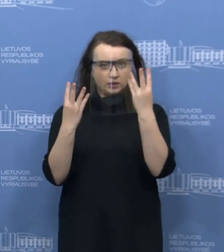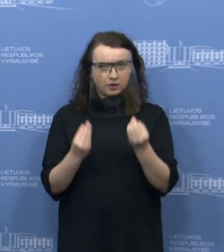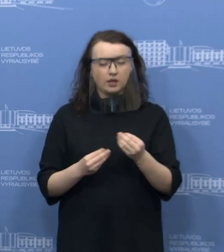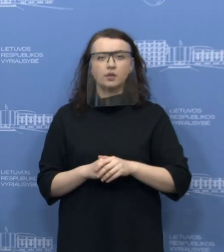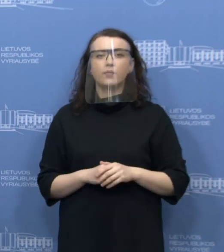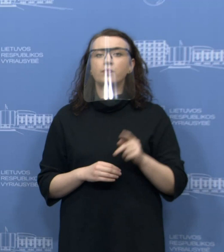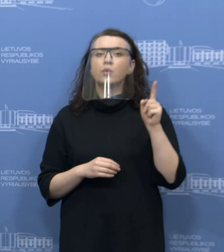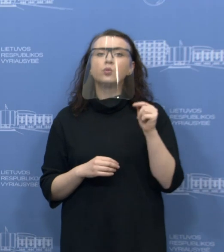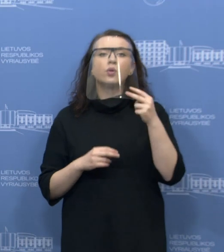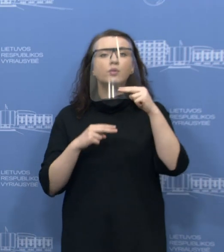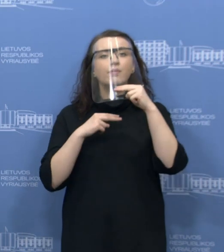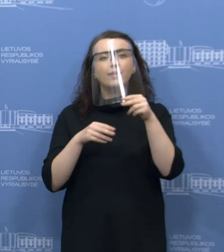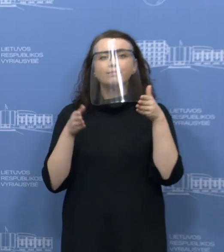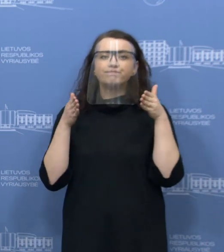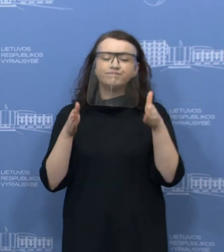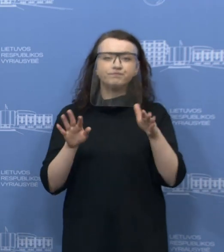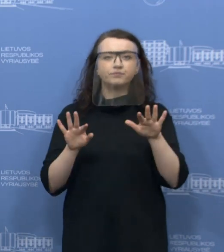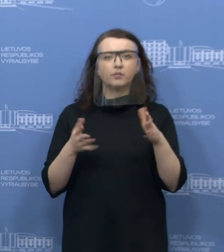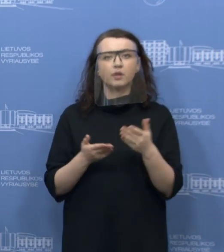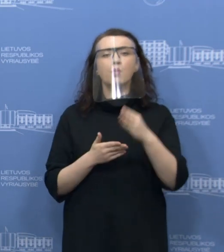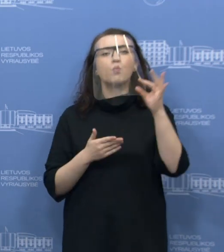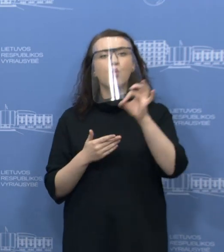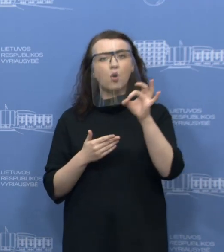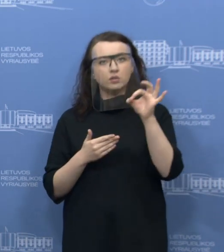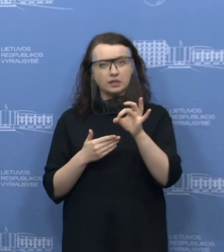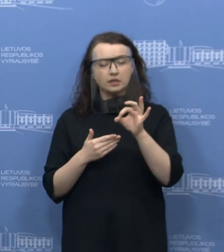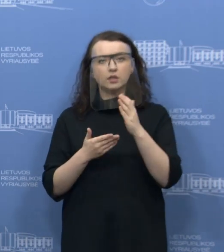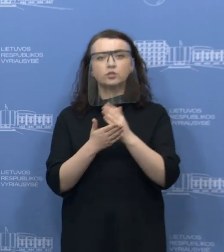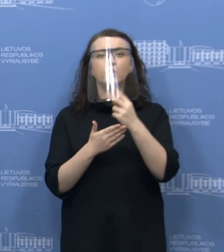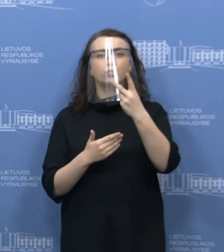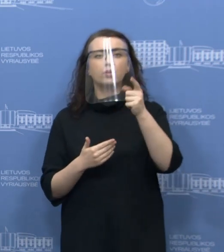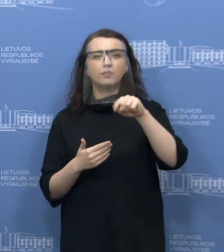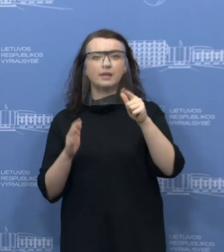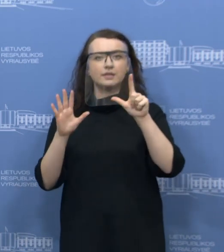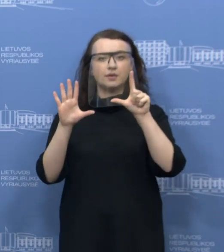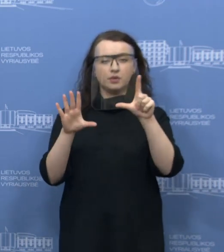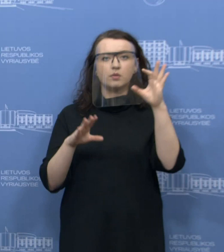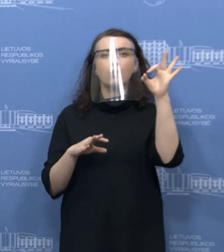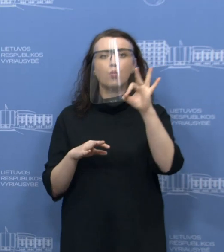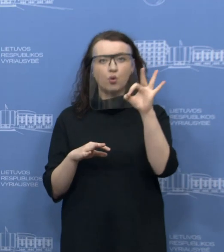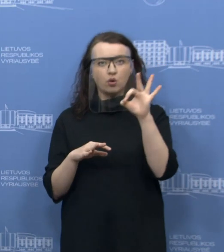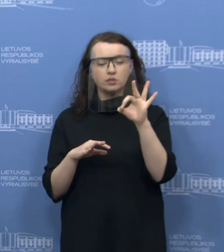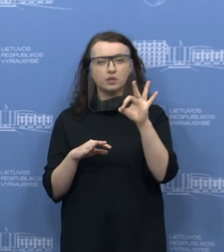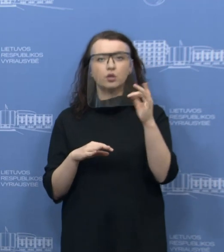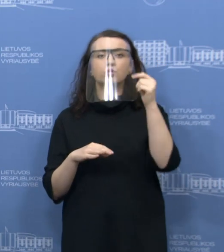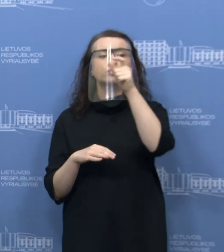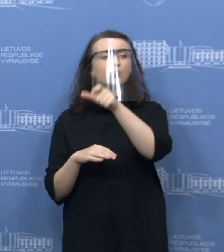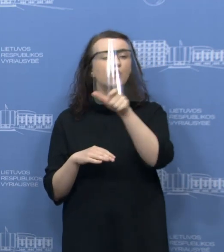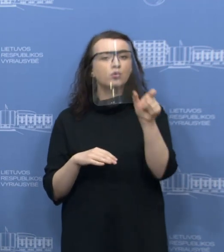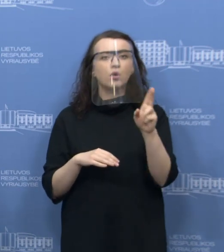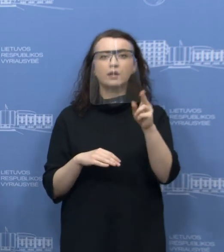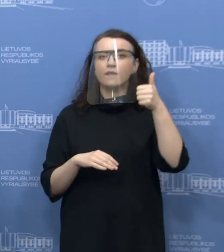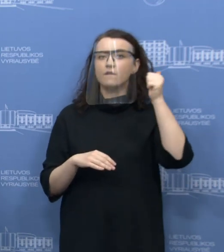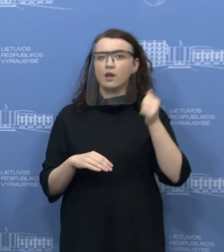Tačiau norėčiau atkreipti jūsų dėmesį, kad procentiškai tik 2,7 procento asmenų, kurie